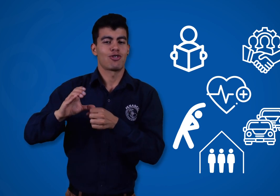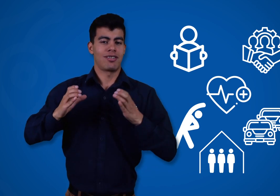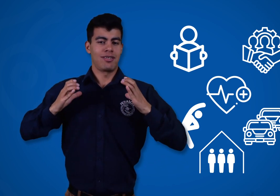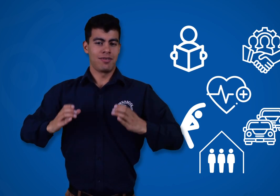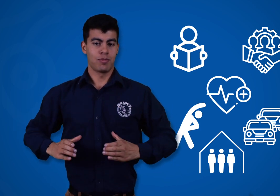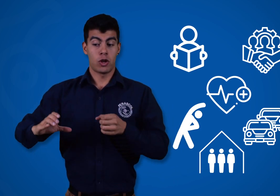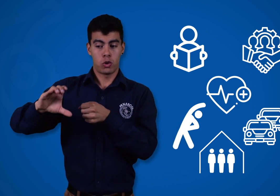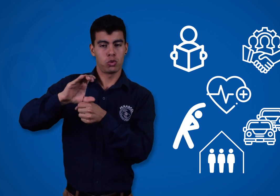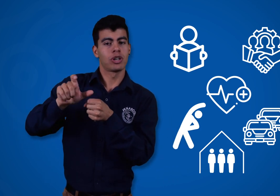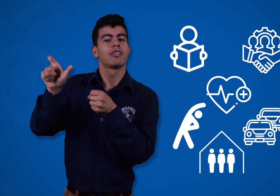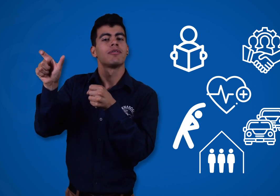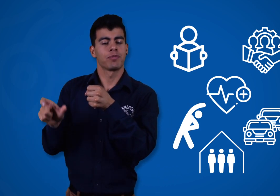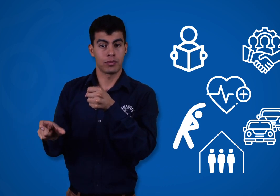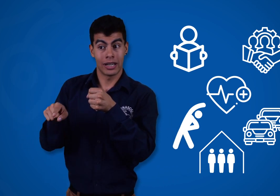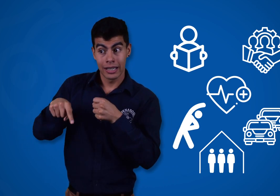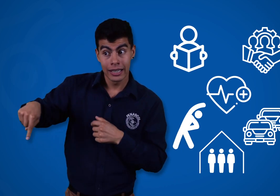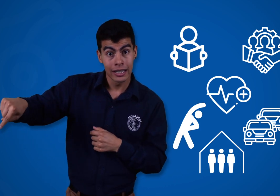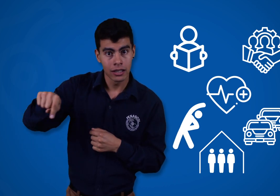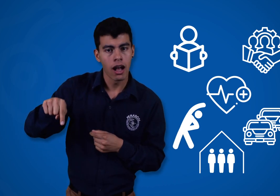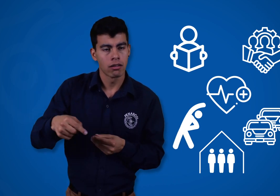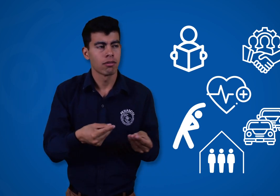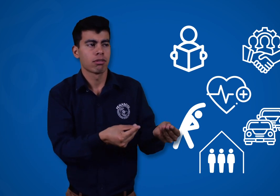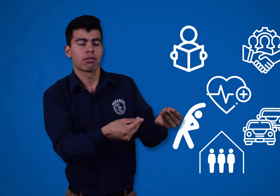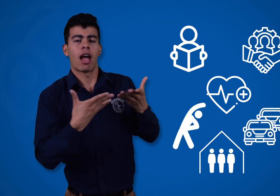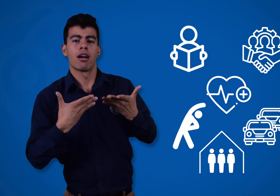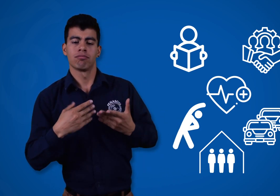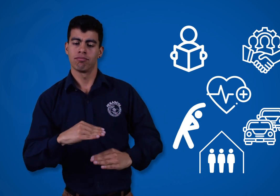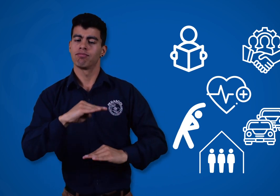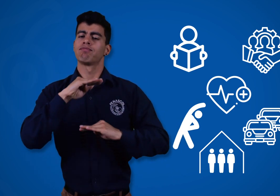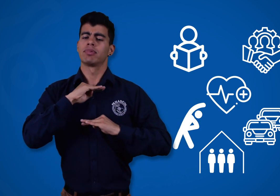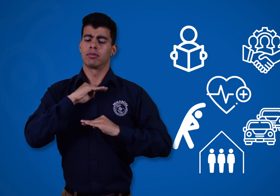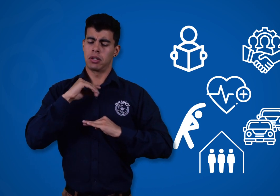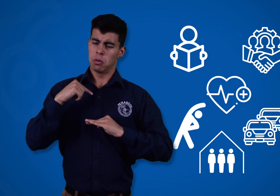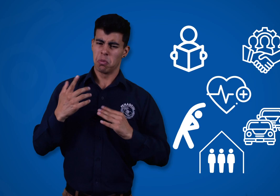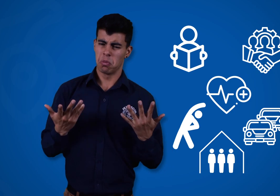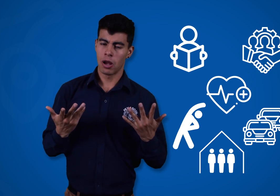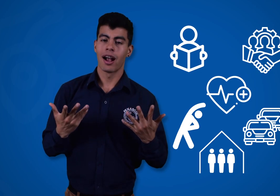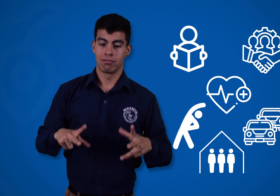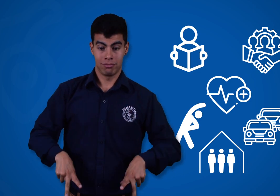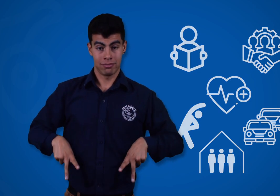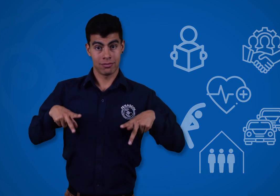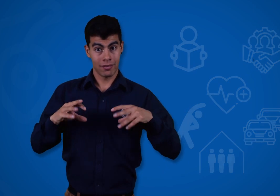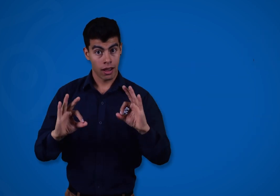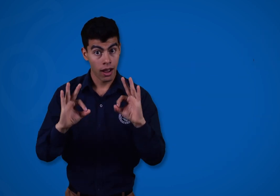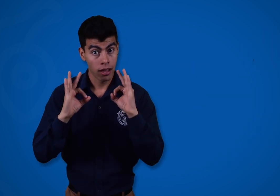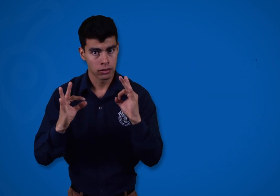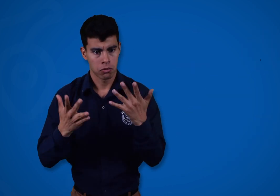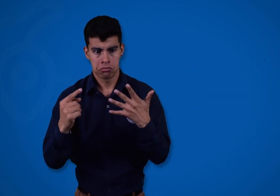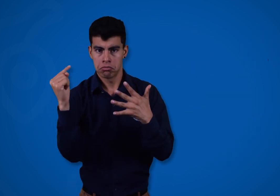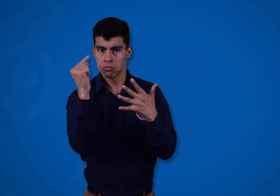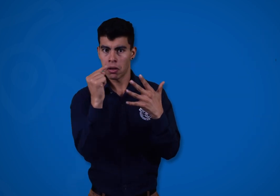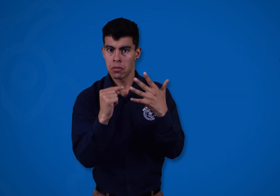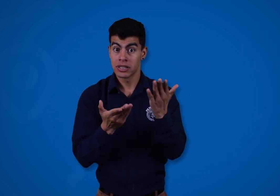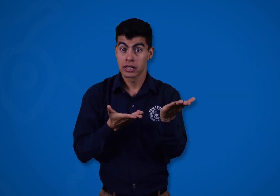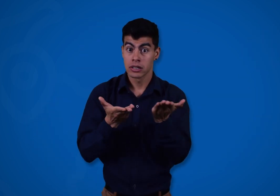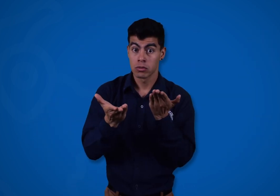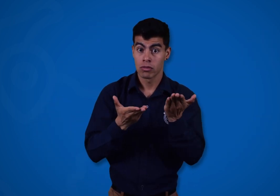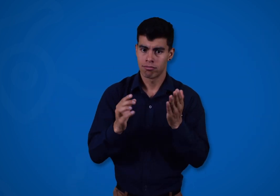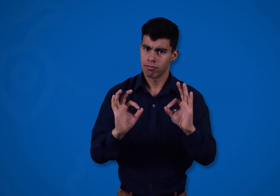Si el Estado le cumple a los ciudadanos con cada aspecto, estos estarán satisfechos con una buena calidad de vida y recibirán